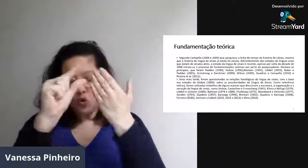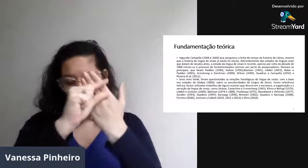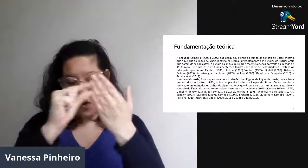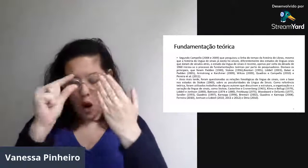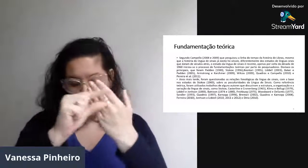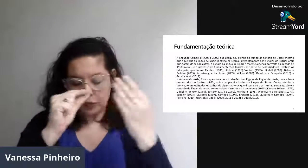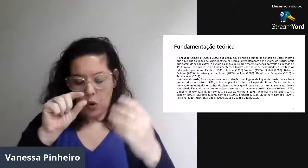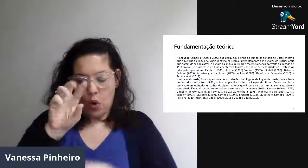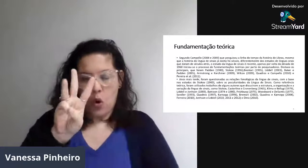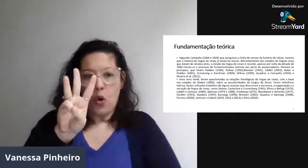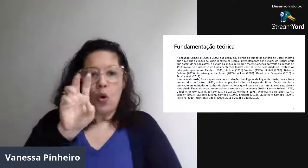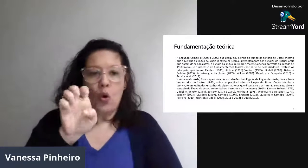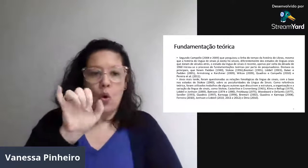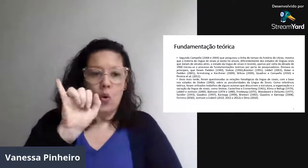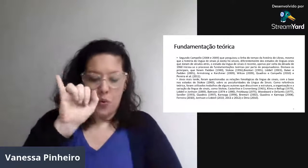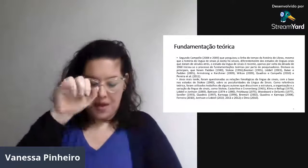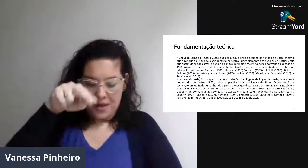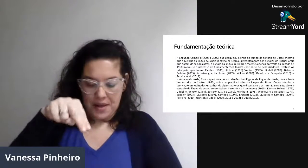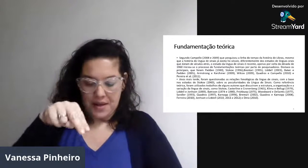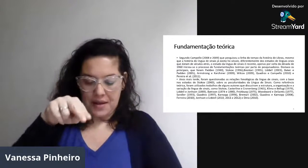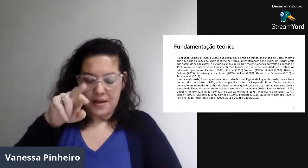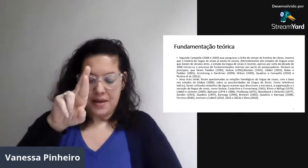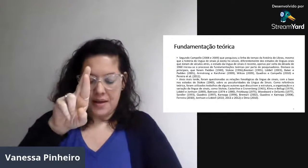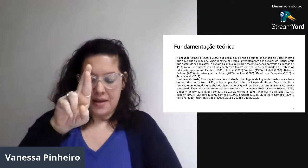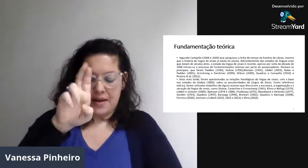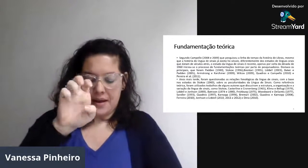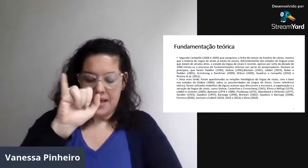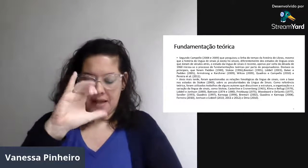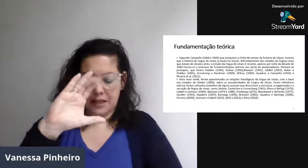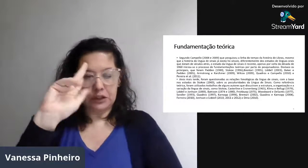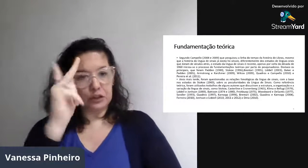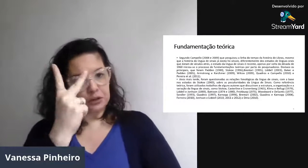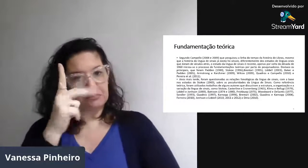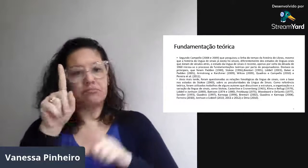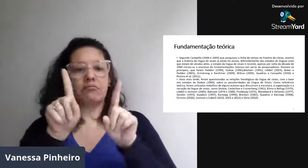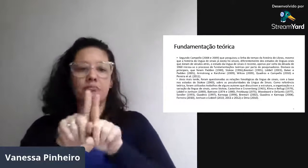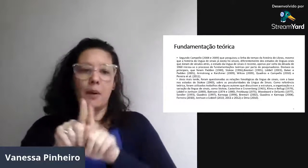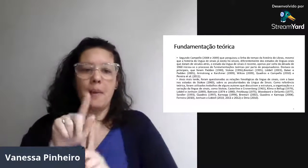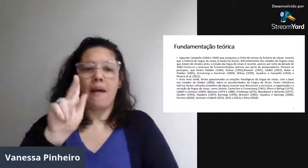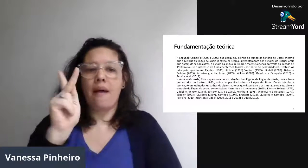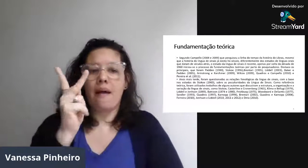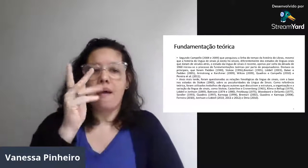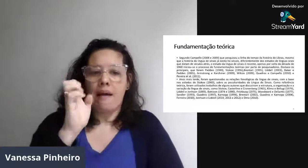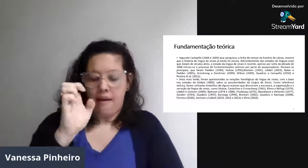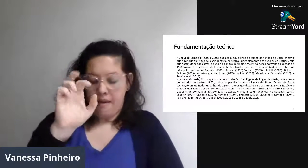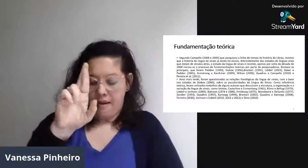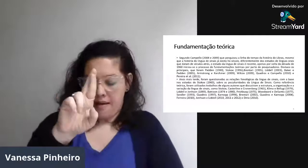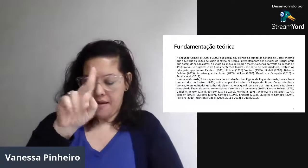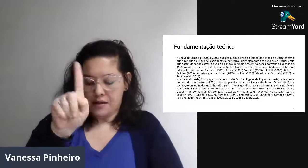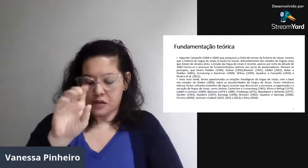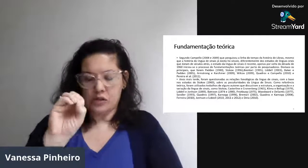Junto com o autor Wendert e também